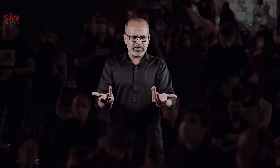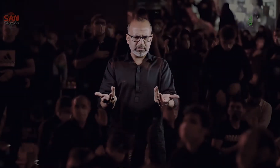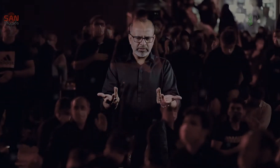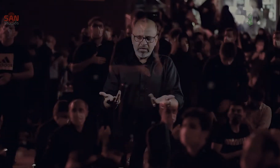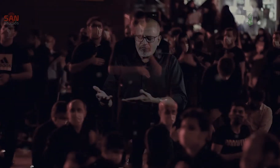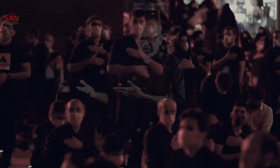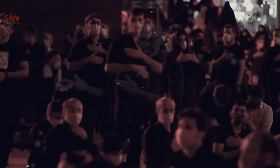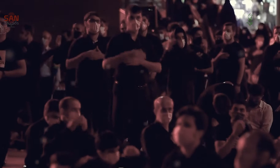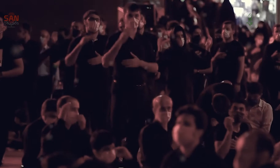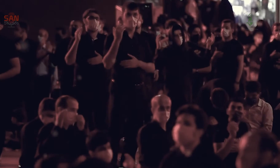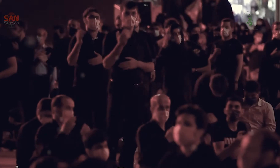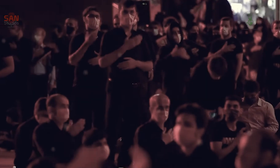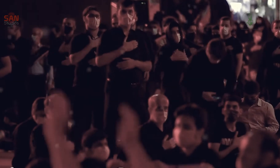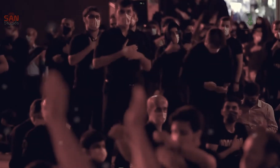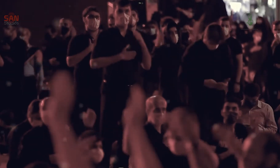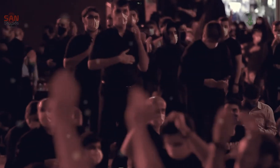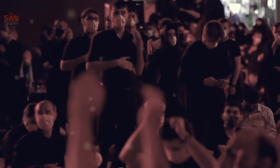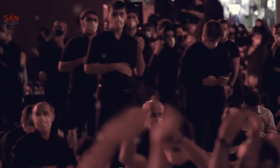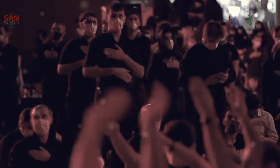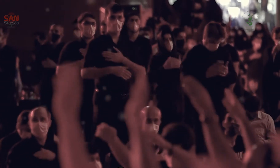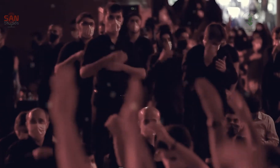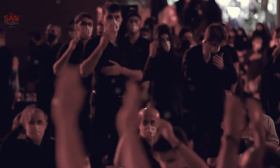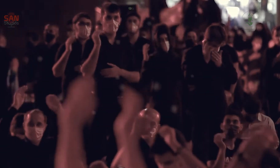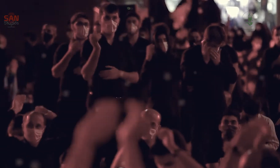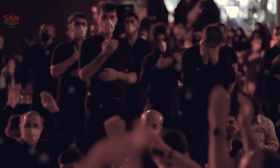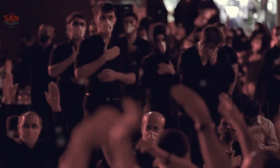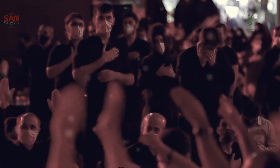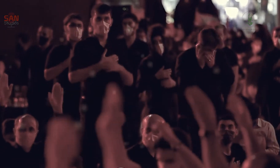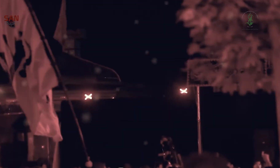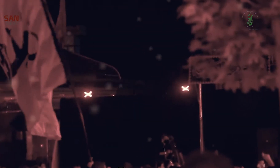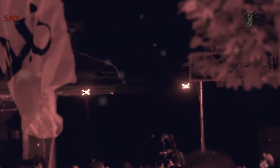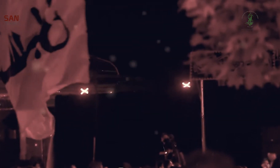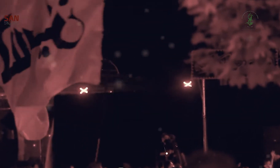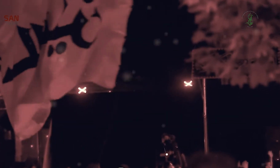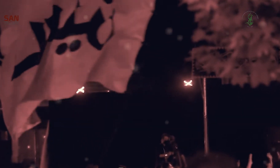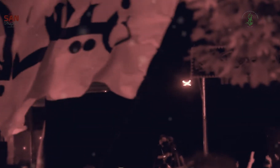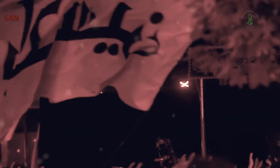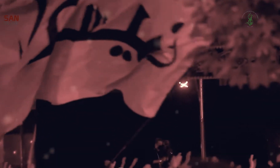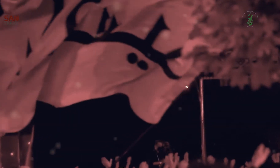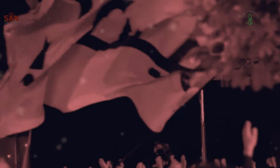پیزا نے خبر غم کی یہ زینب کو